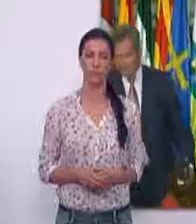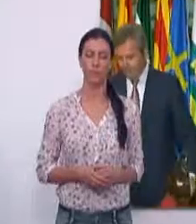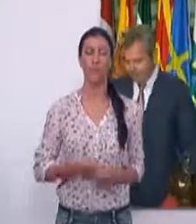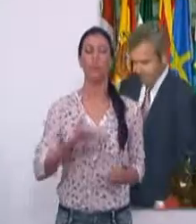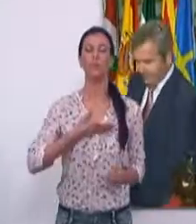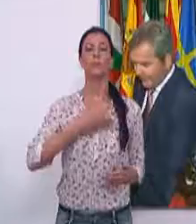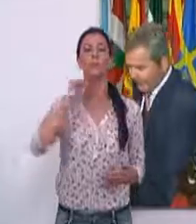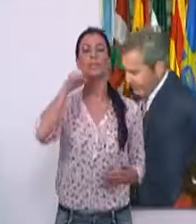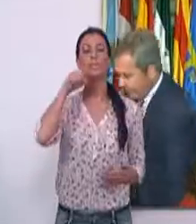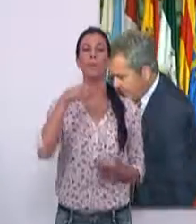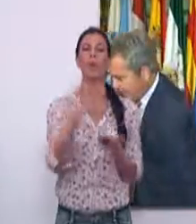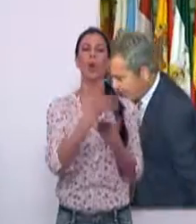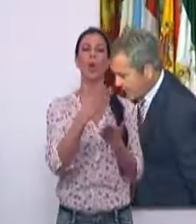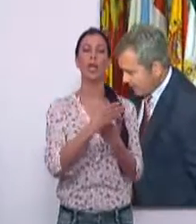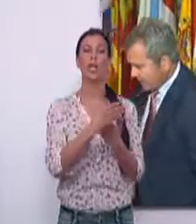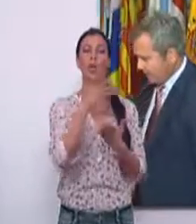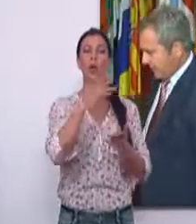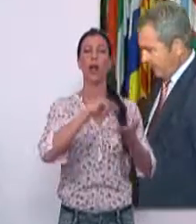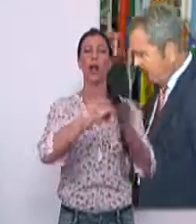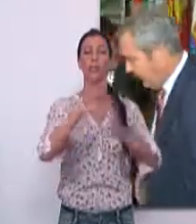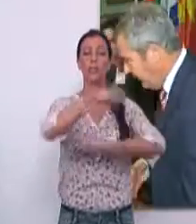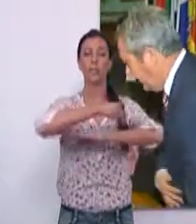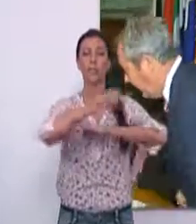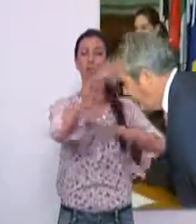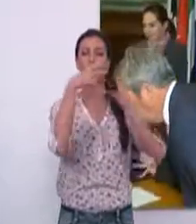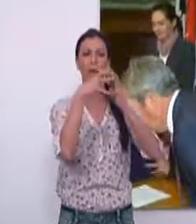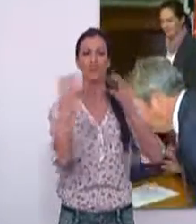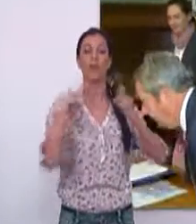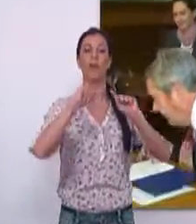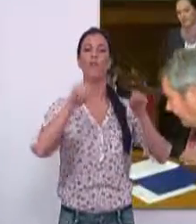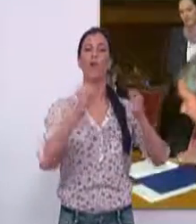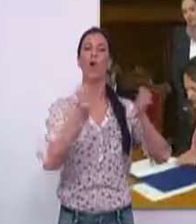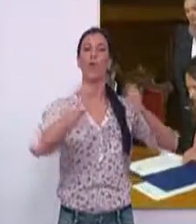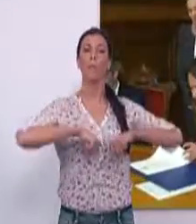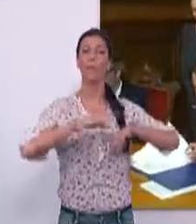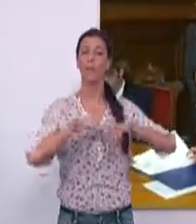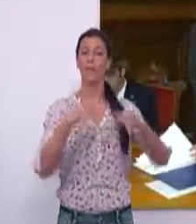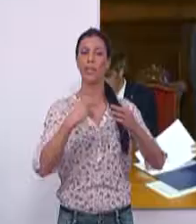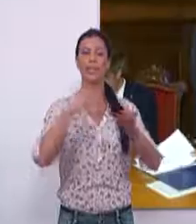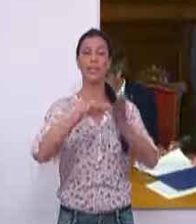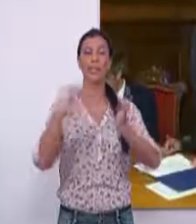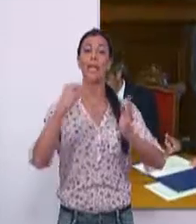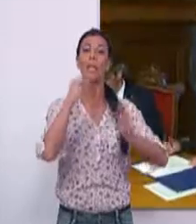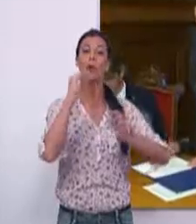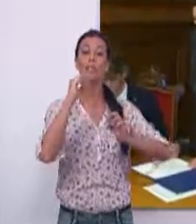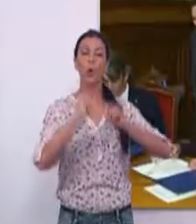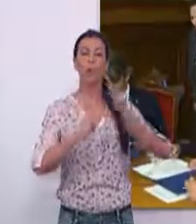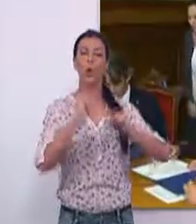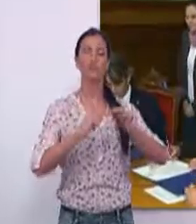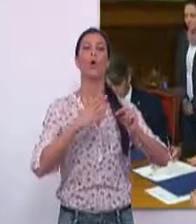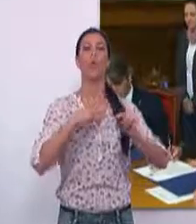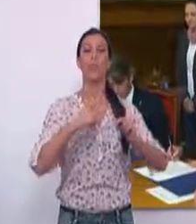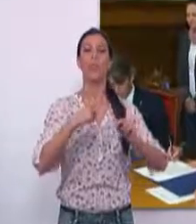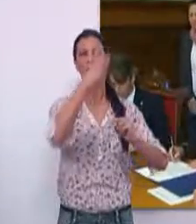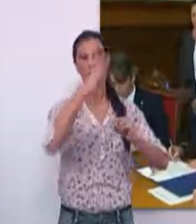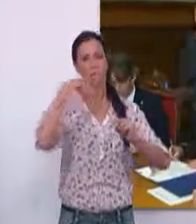El Ayuntamiento Motileño y el Colegio de Arquitectos de Granada han firmado un convenio por el que los técnicos del organismo prestarán